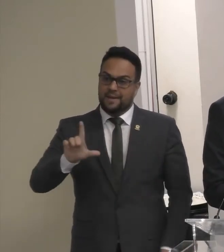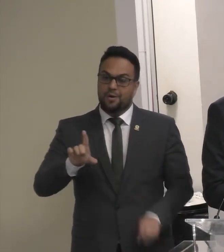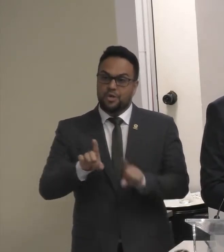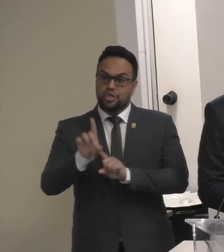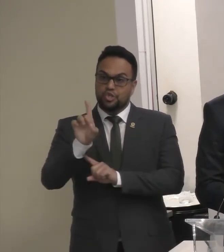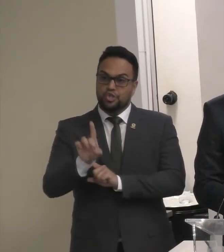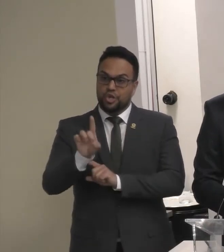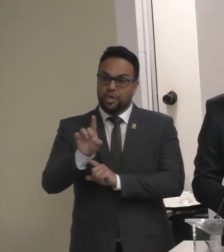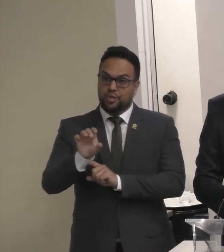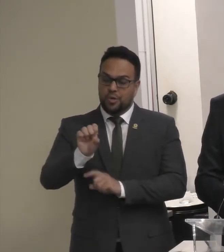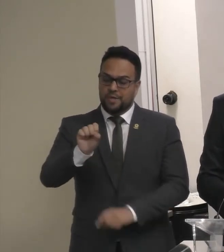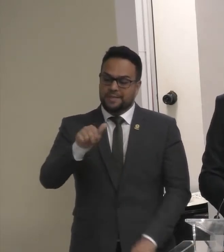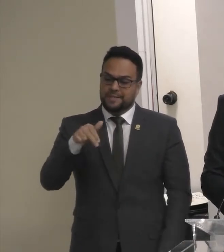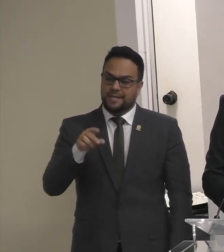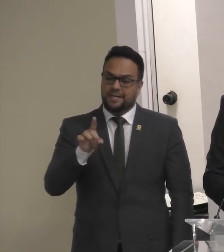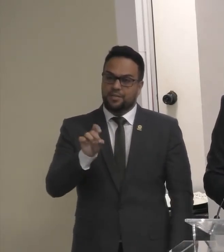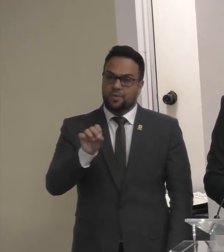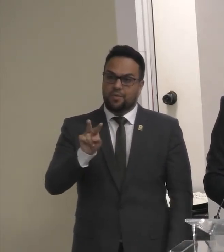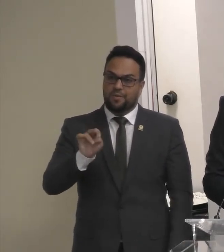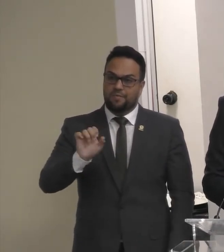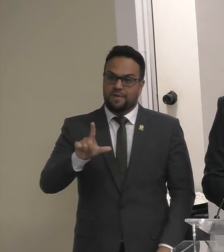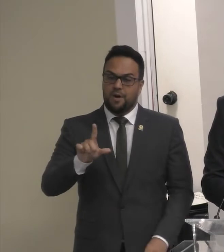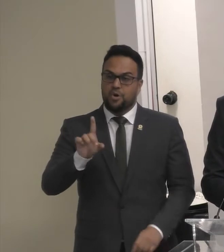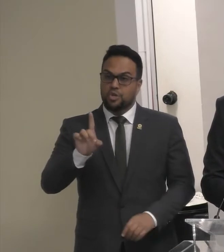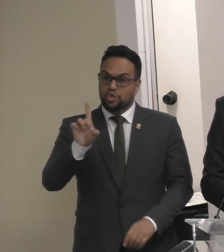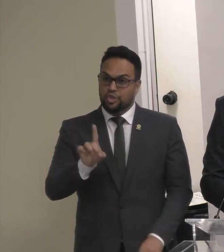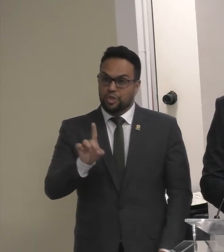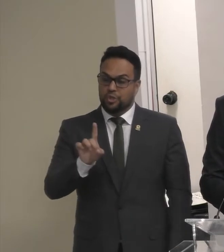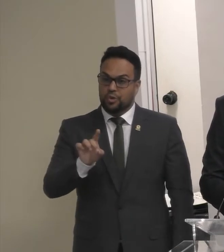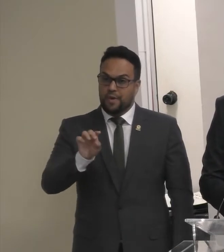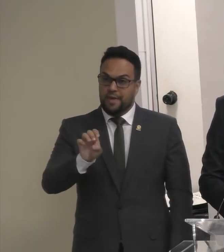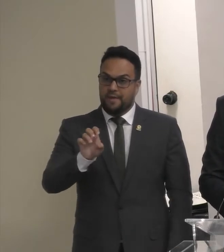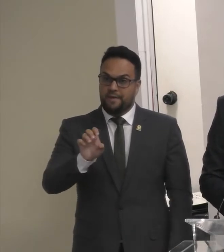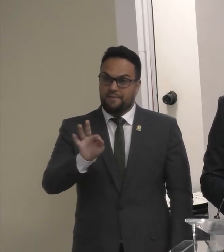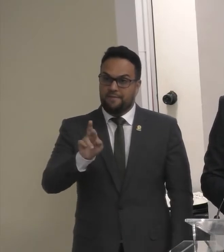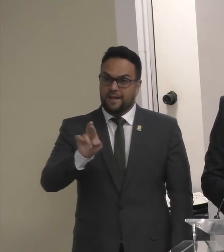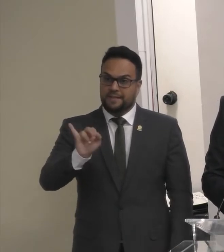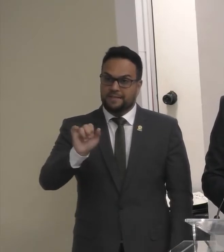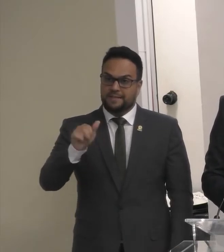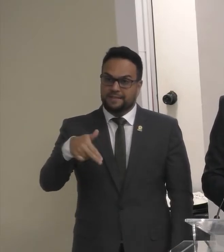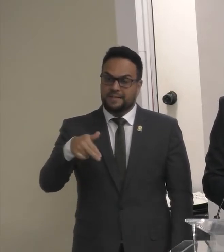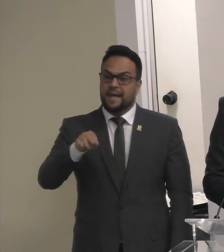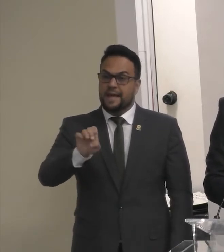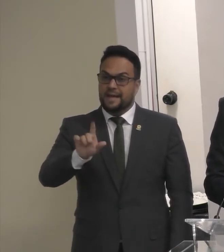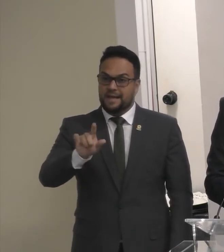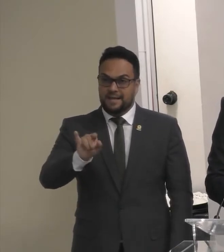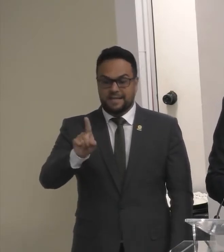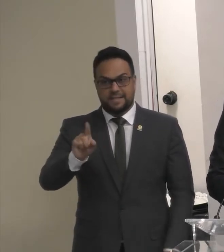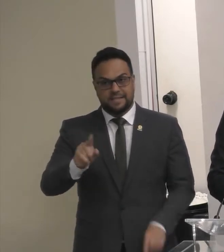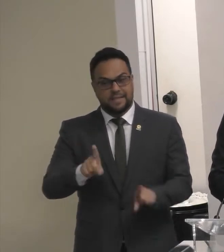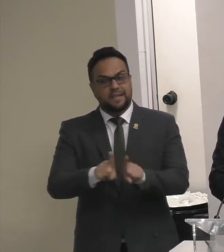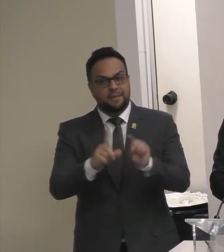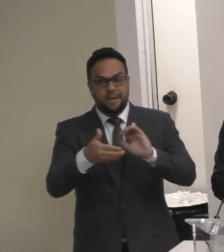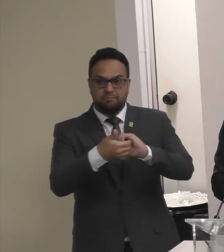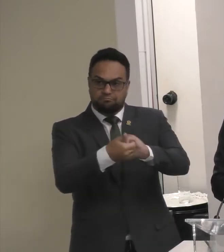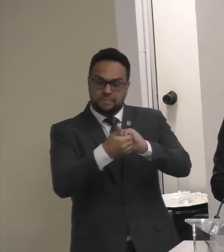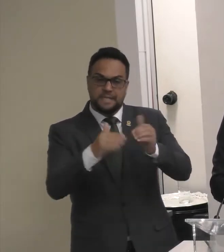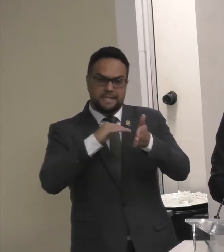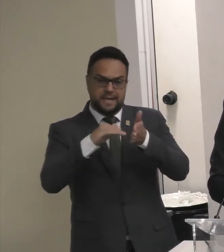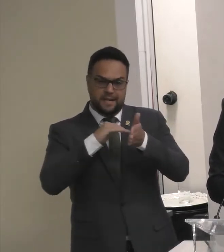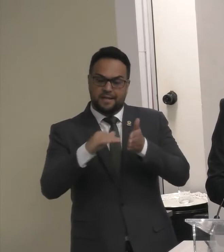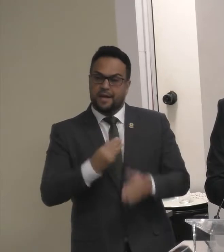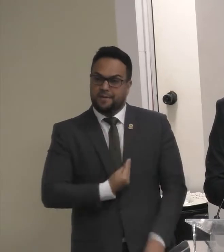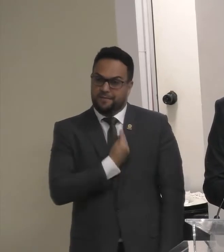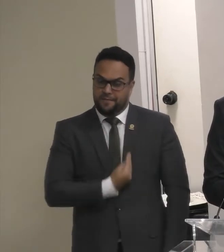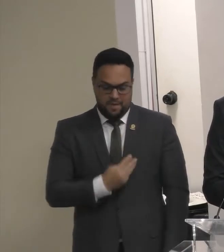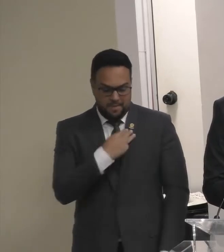relator Da matéria Diretor Efraim Diretor Elisa E diretor Elvio Saúdo Também Os secretários Aqui presentes